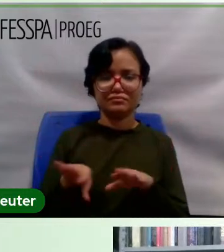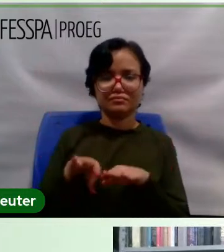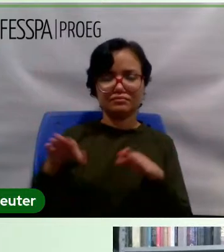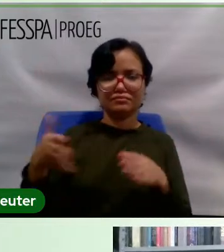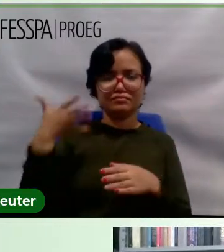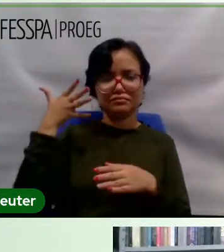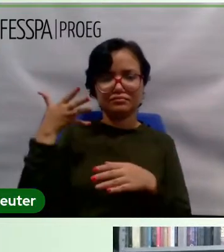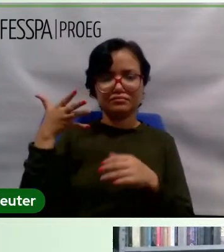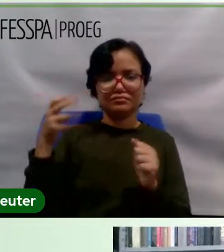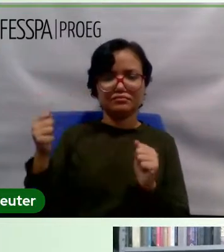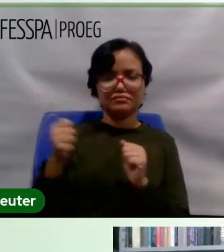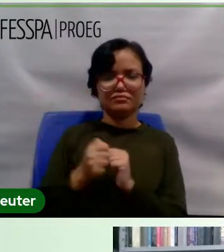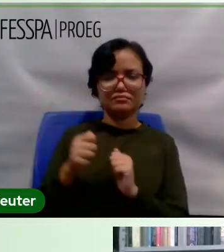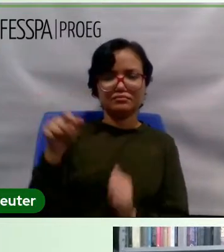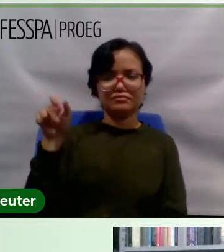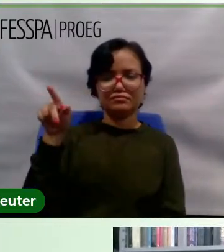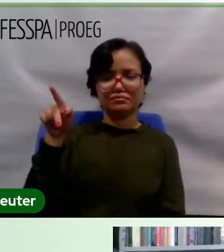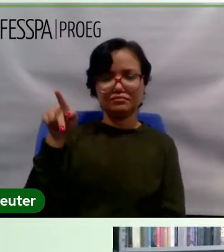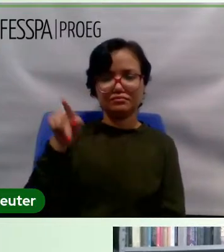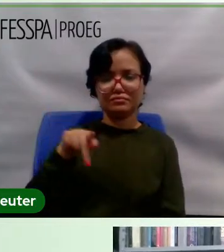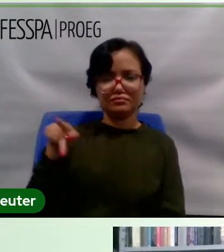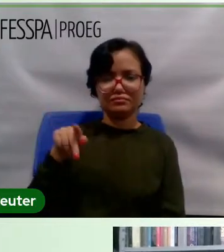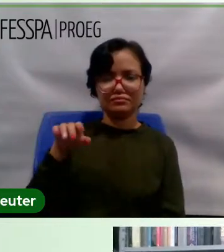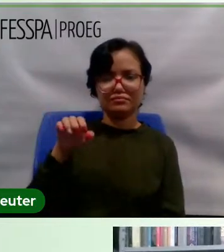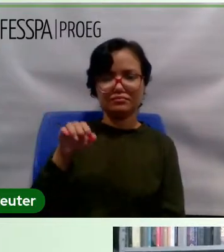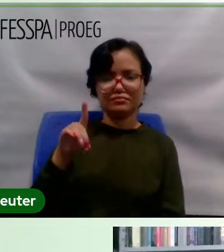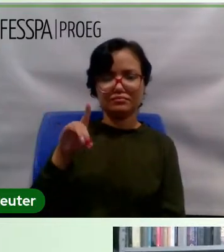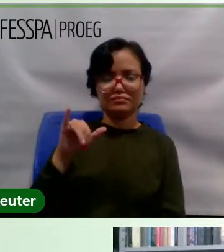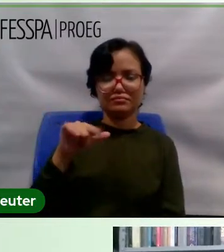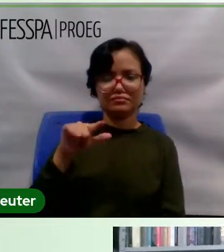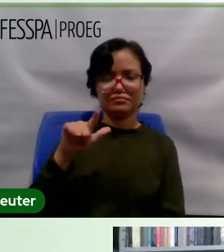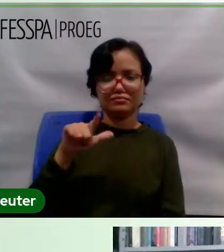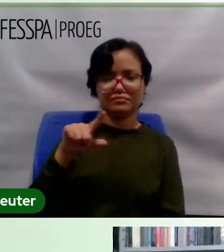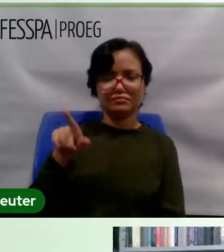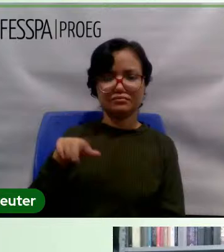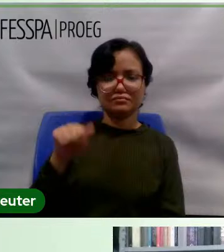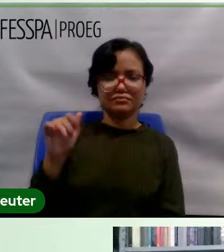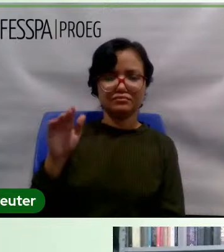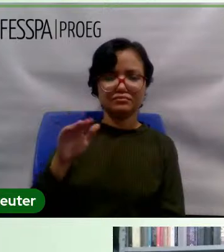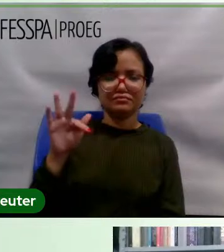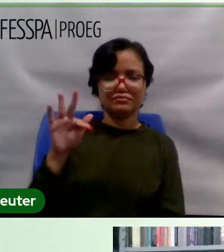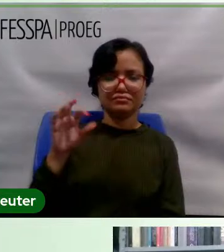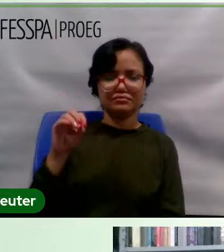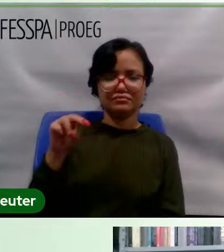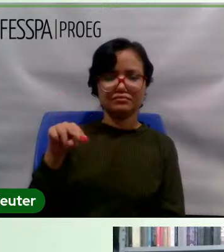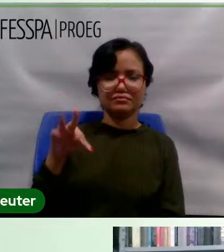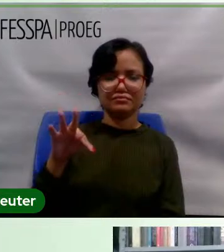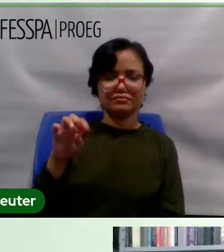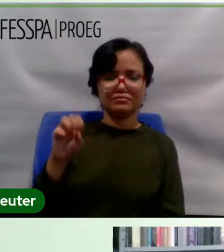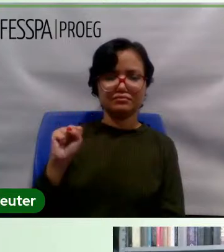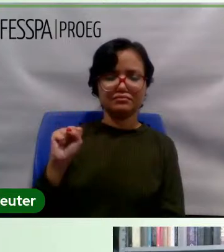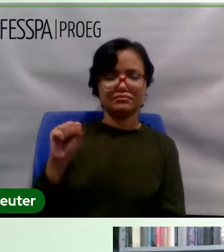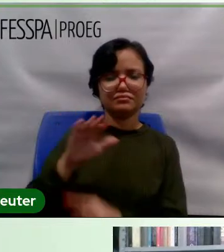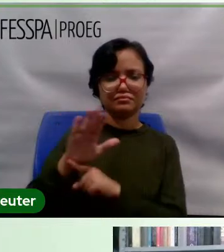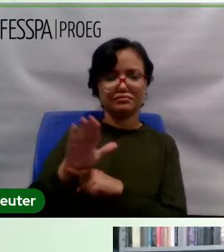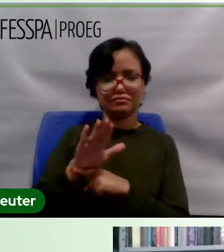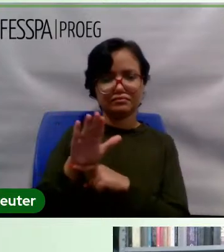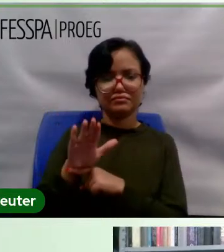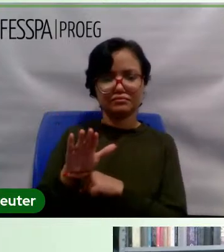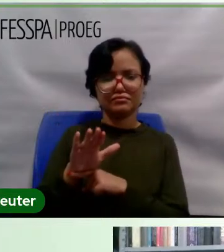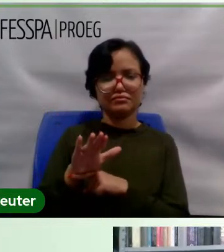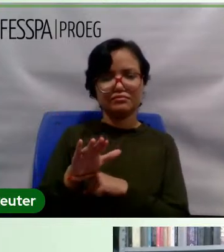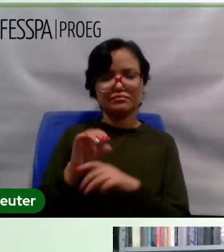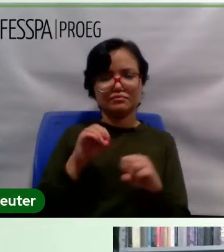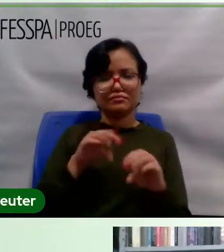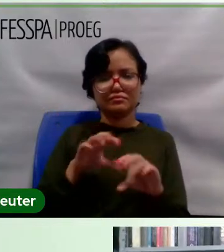Edilza Joana Oliveira Fontes, um dos bastiões da defesa da educação nesse país, para mim um dos nomes mais